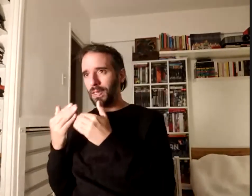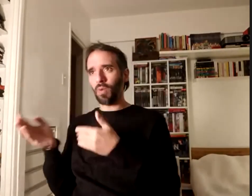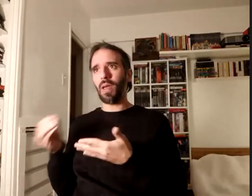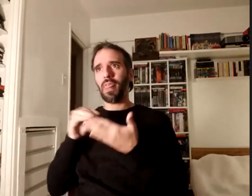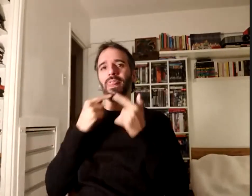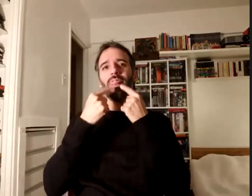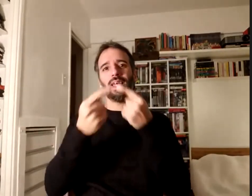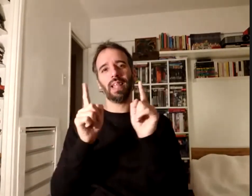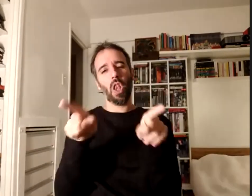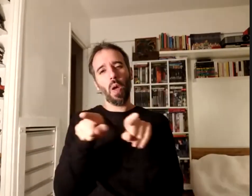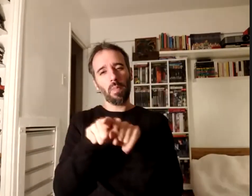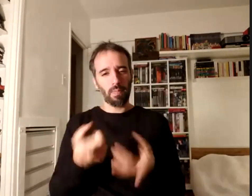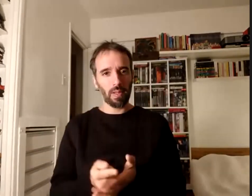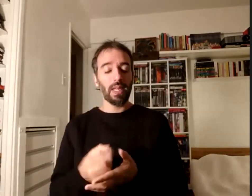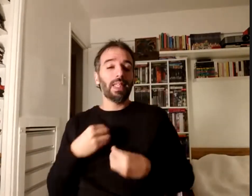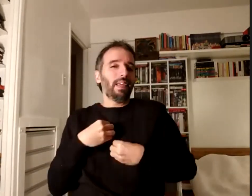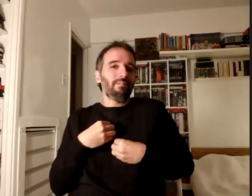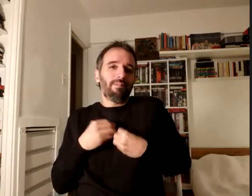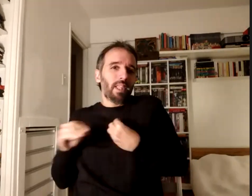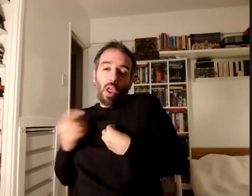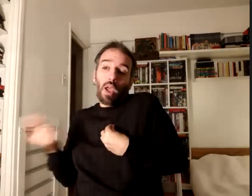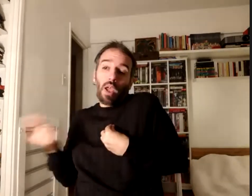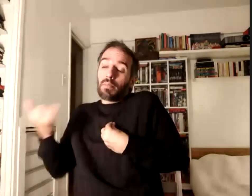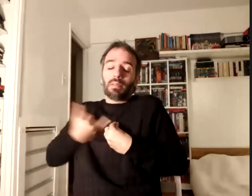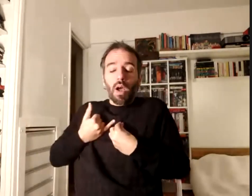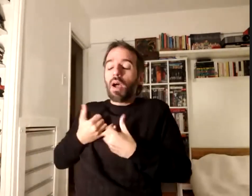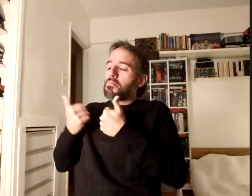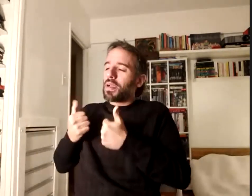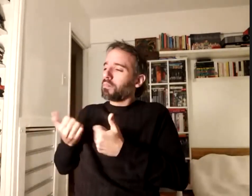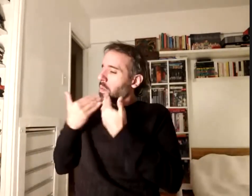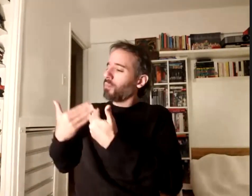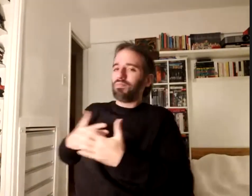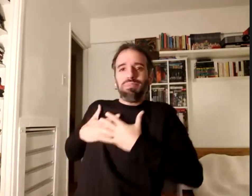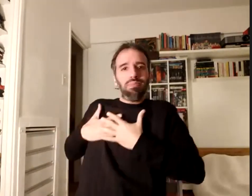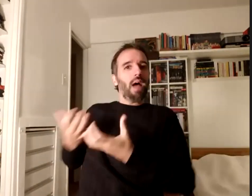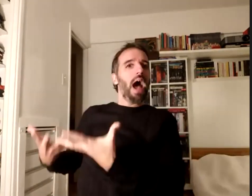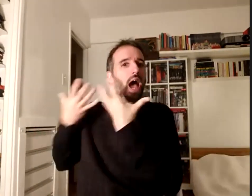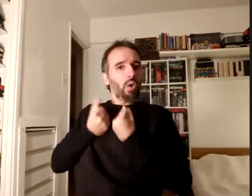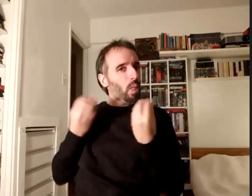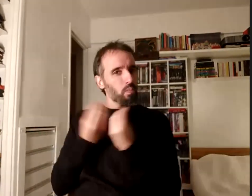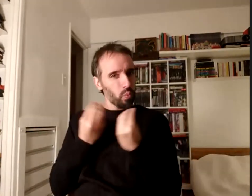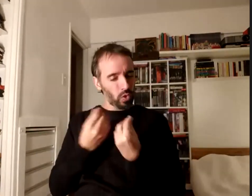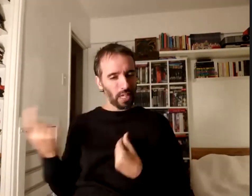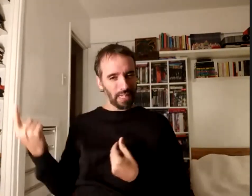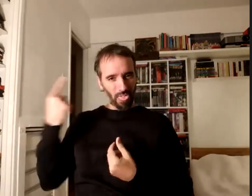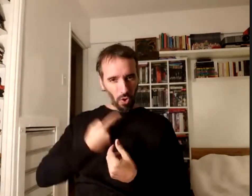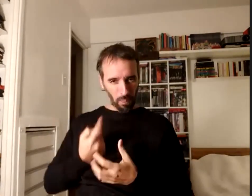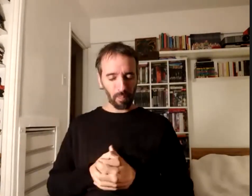me sentí muy identificada y me resultó muy alentador eso que ella dijo este libro ha sido posible